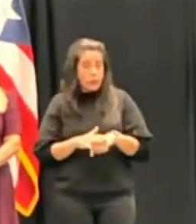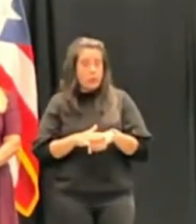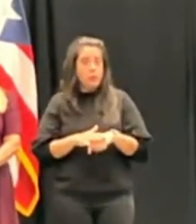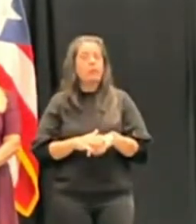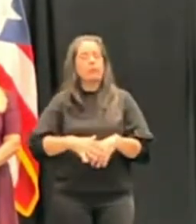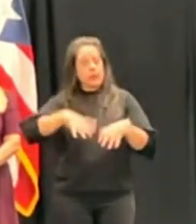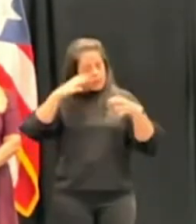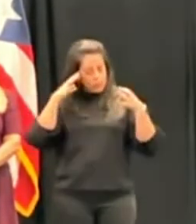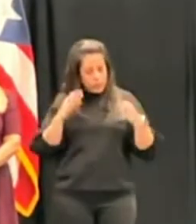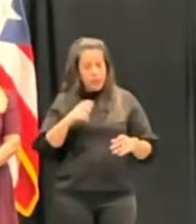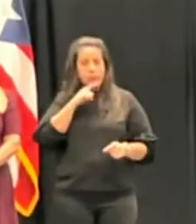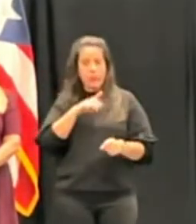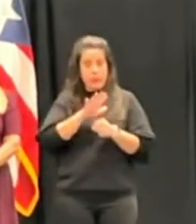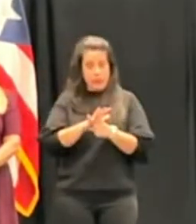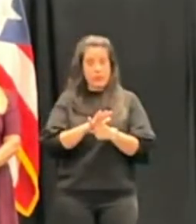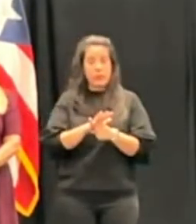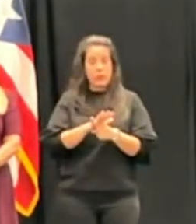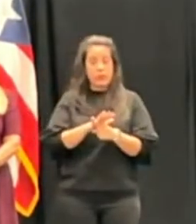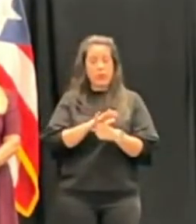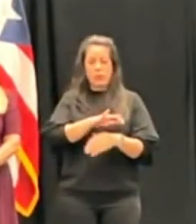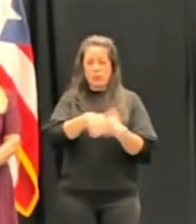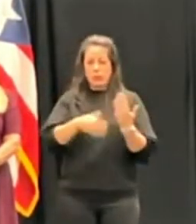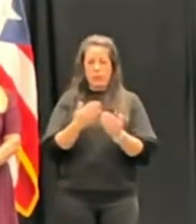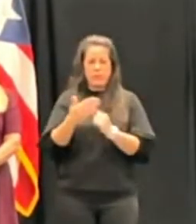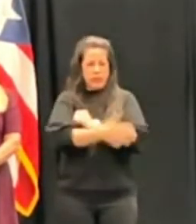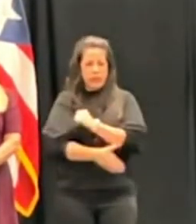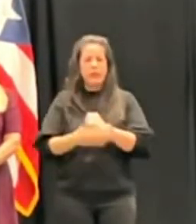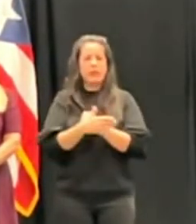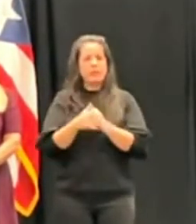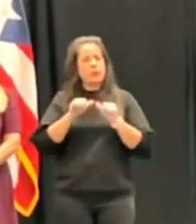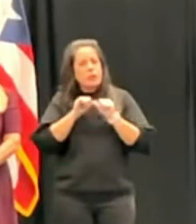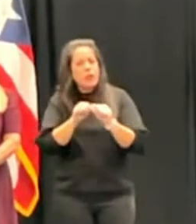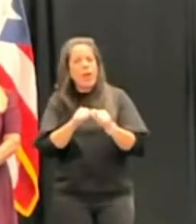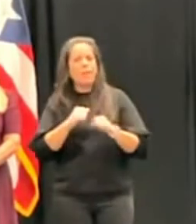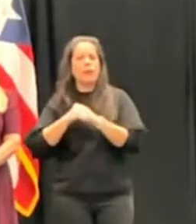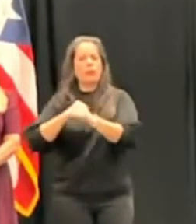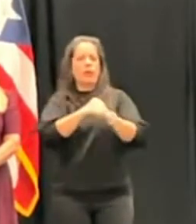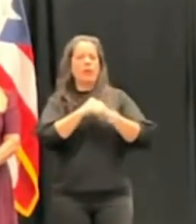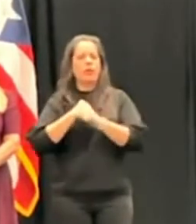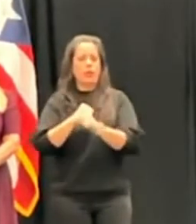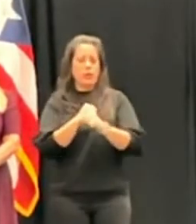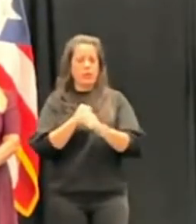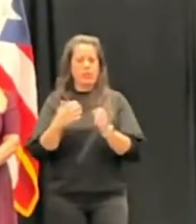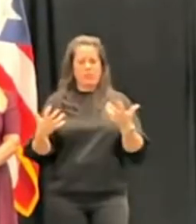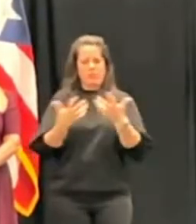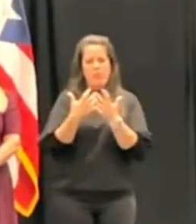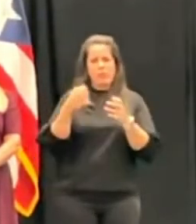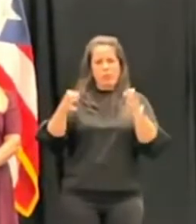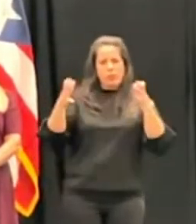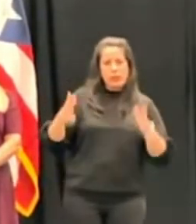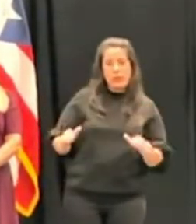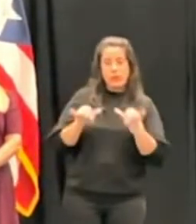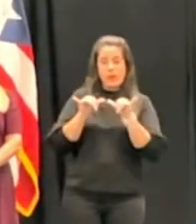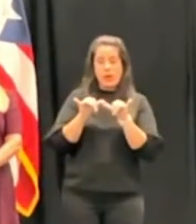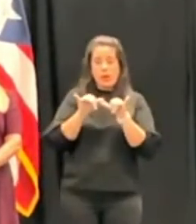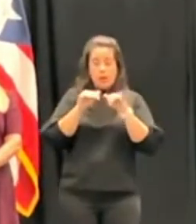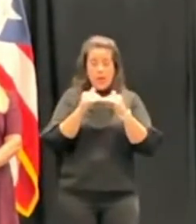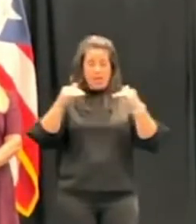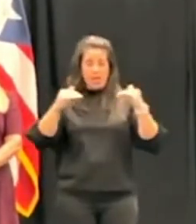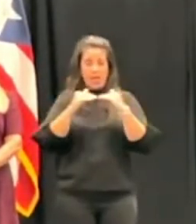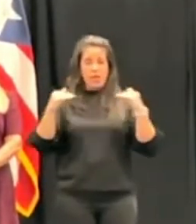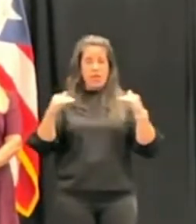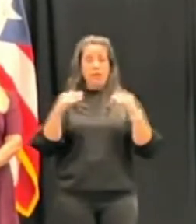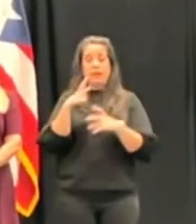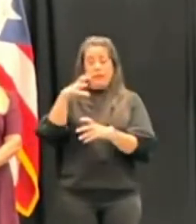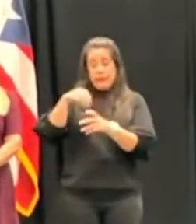reafirmaré mi compromiso con el pueblo de que continuaré defendiendo los postulados de justicia y equidad que permean nuestro